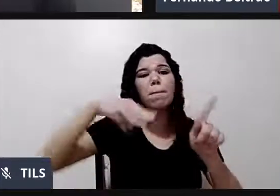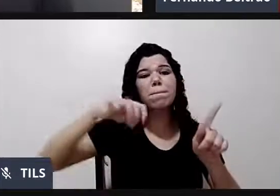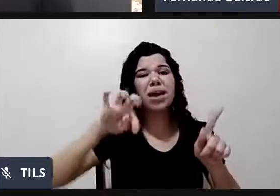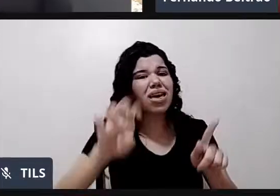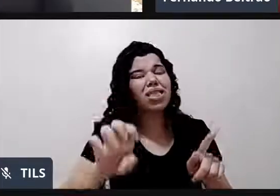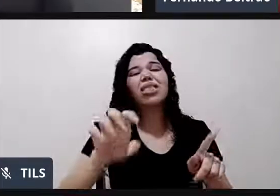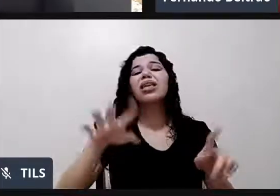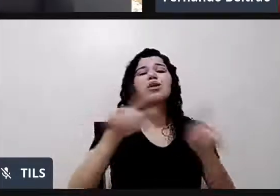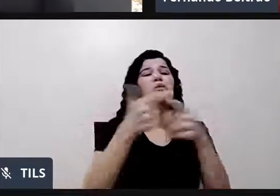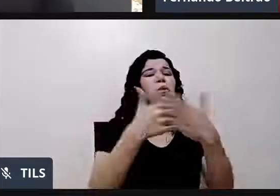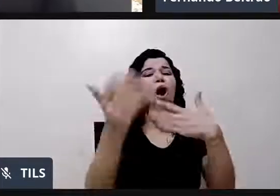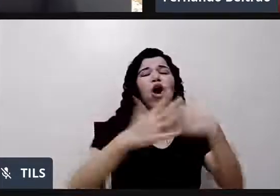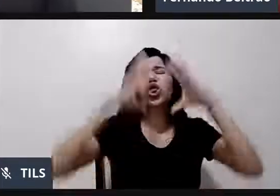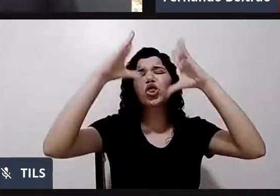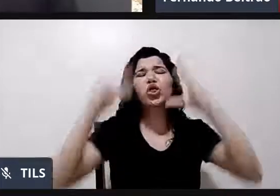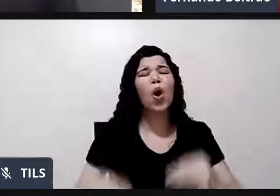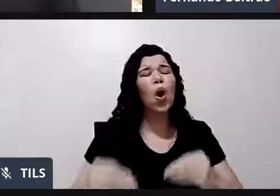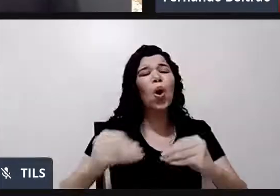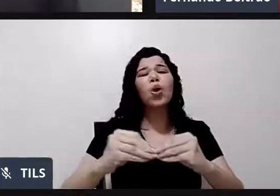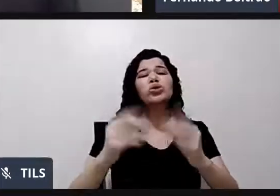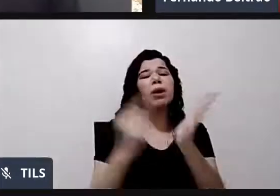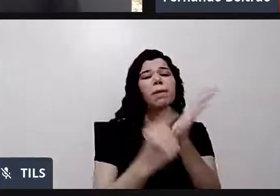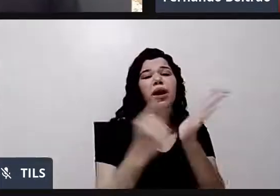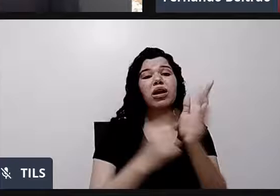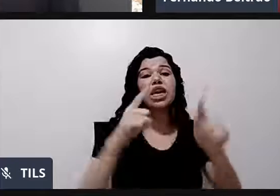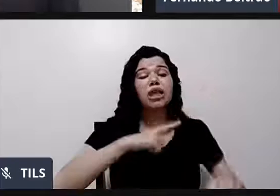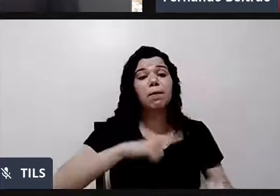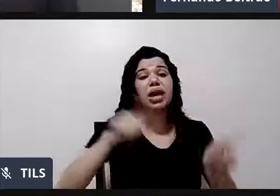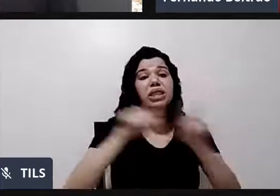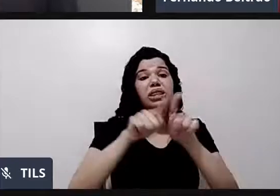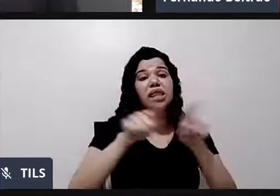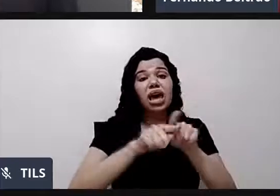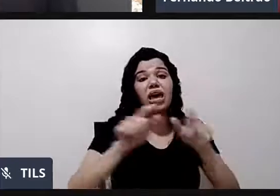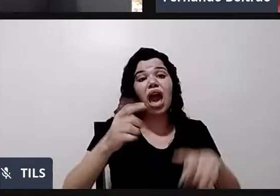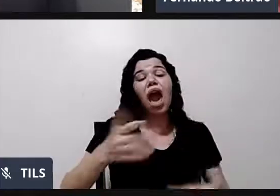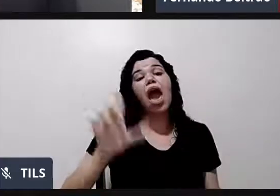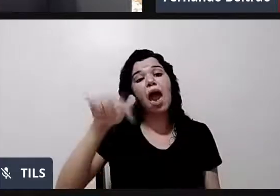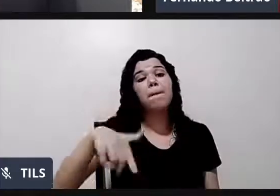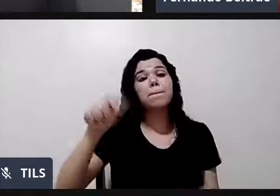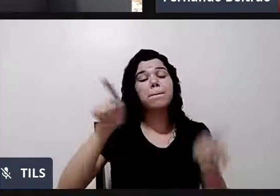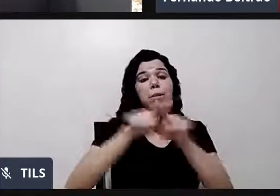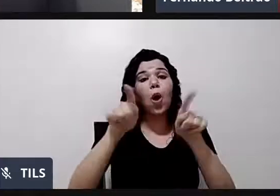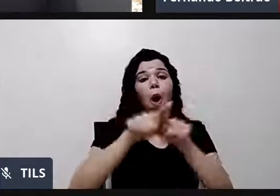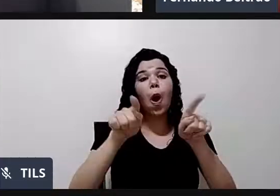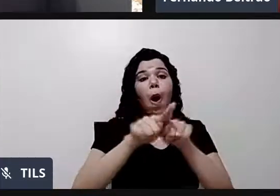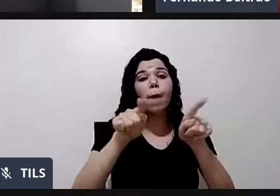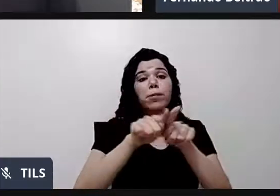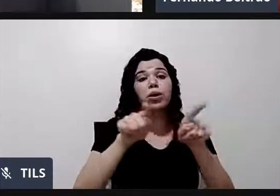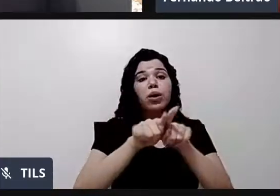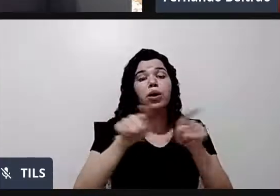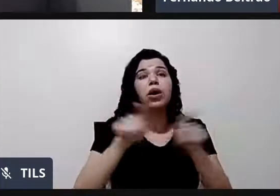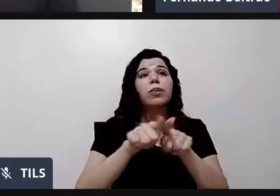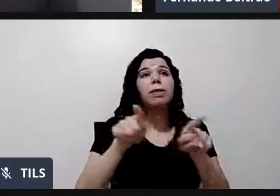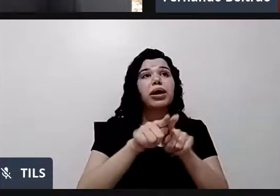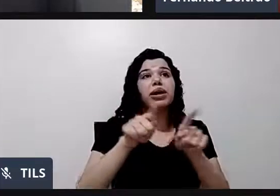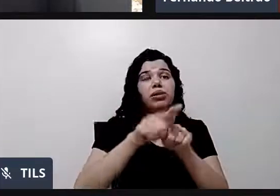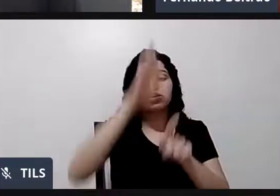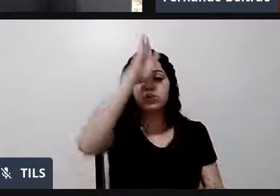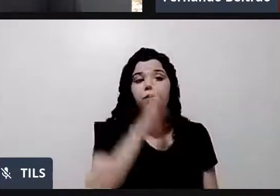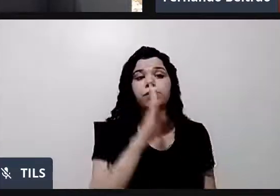que quase todos. E ainda tem versão gratuita. Veja, eu não ganho nada de quem... Eu tenho a versão paga dele, porque eu tenho uma empresa